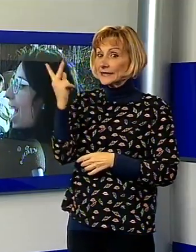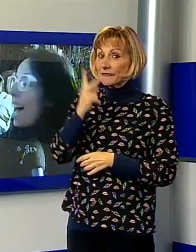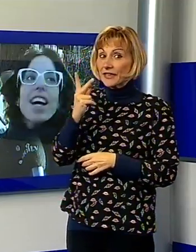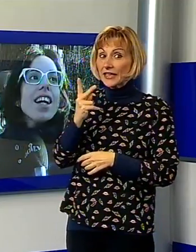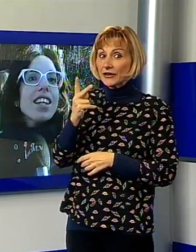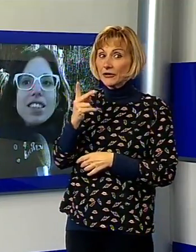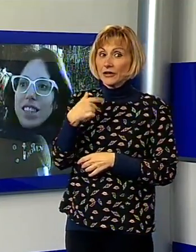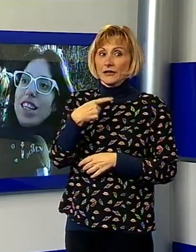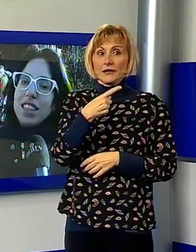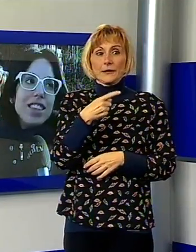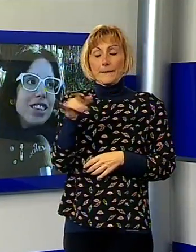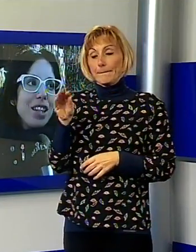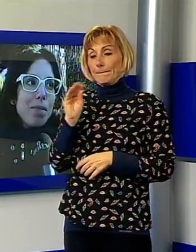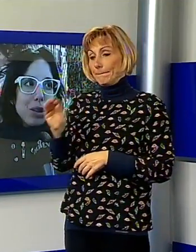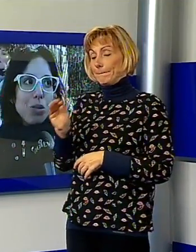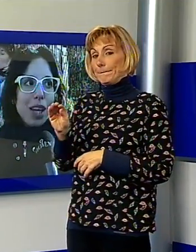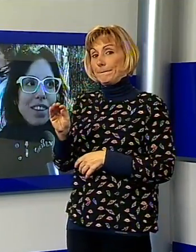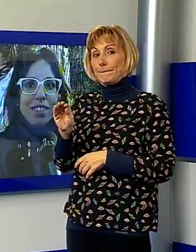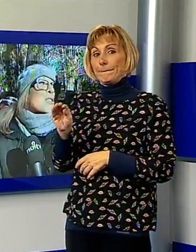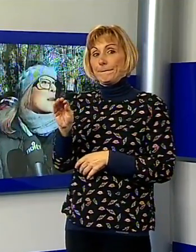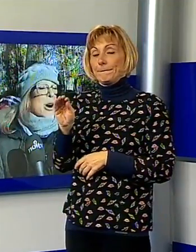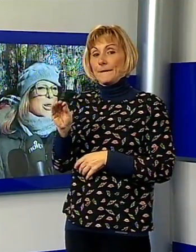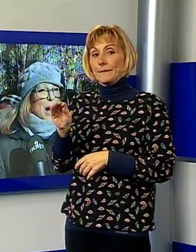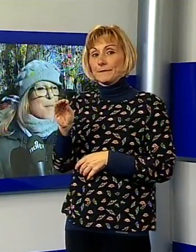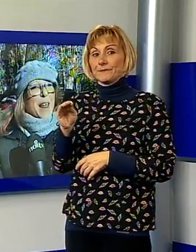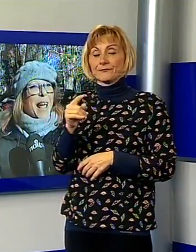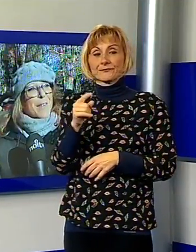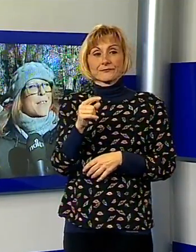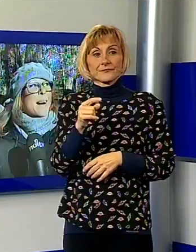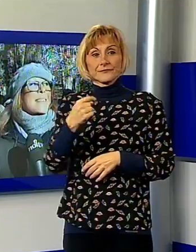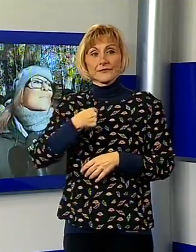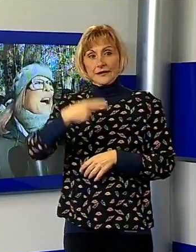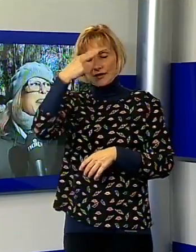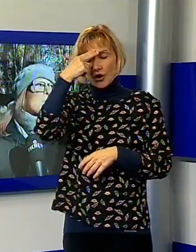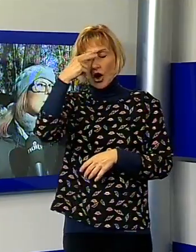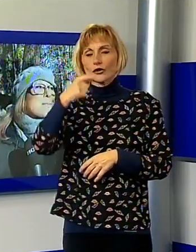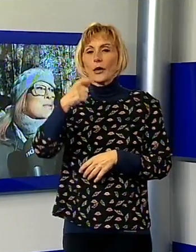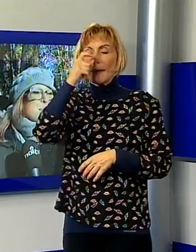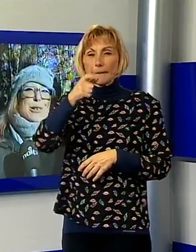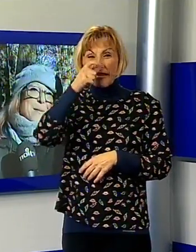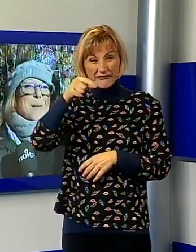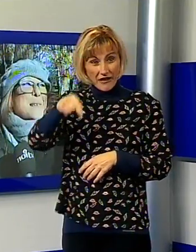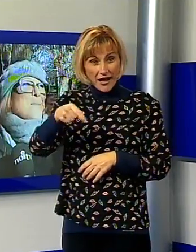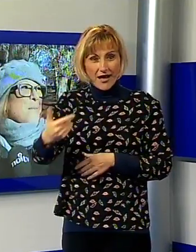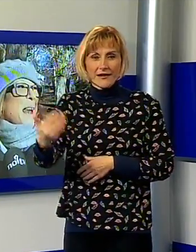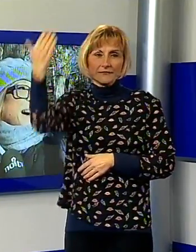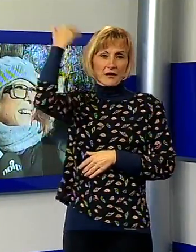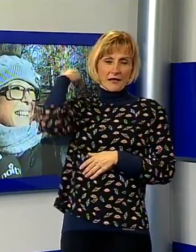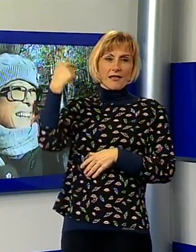bimba è piaciuta? Sì, sì, sì, gli è piaciuta. Io mi ricordo la Befana che veniva a casa mia, che era brutta, brutta, brutta, ma questa è più bella. La